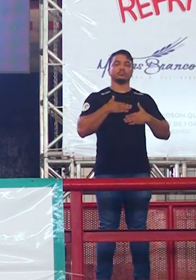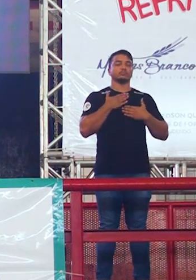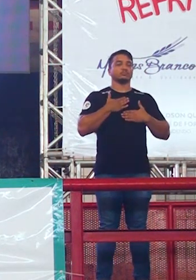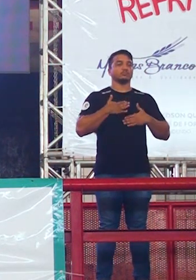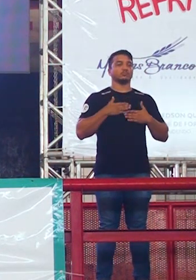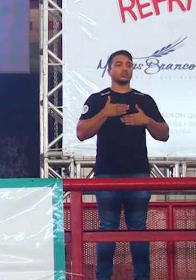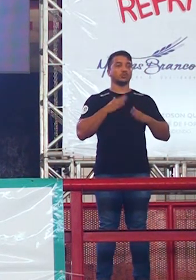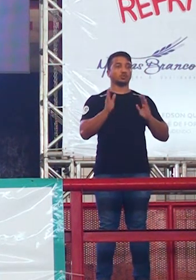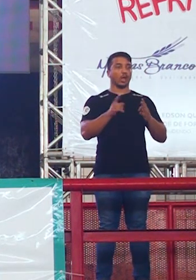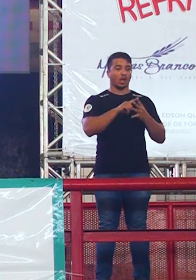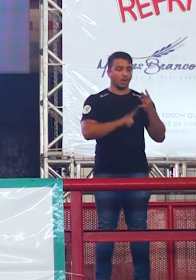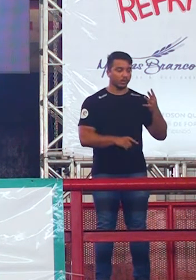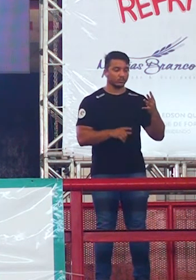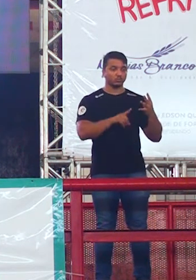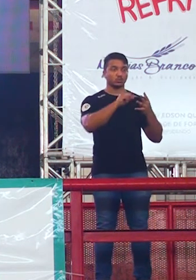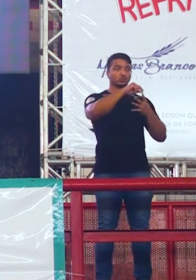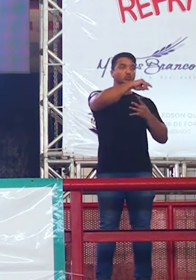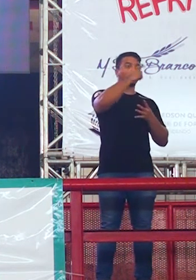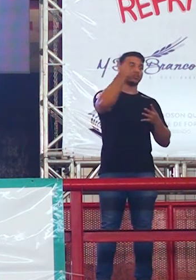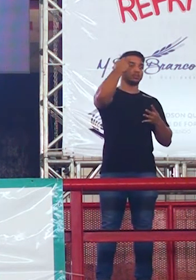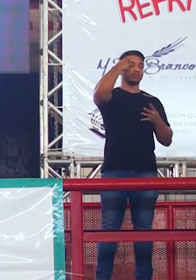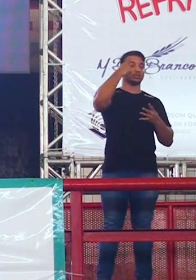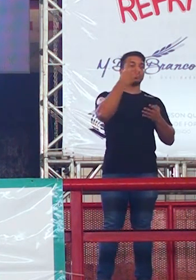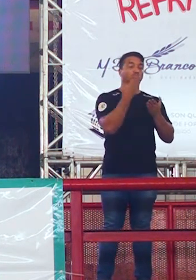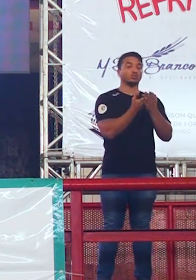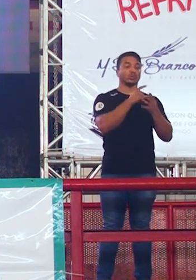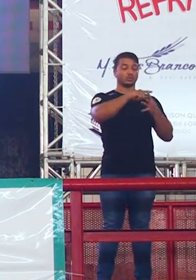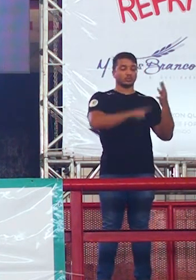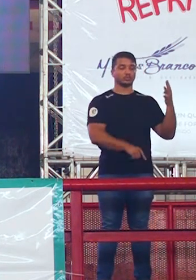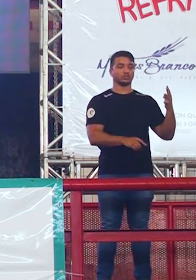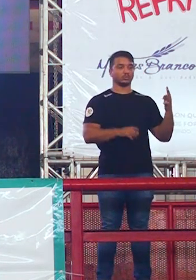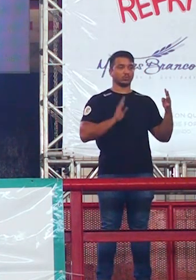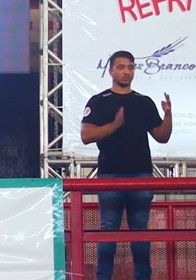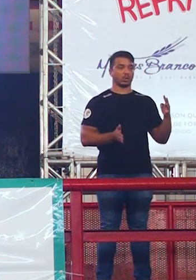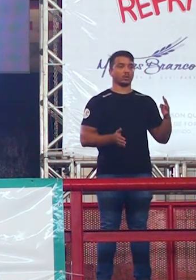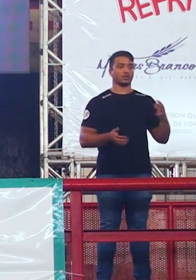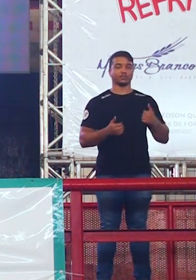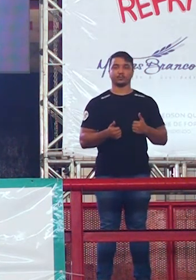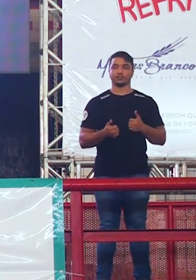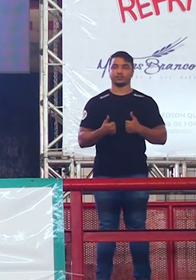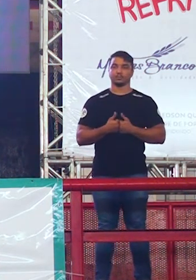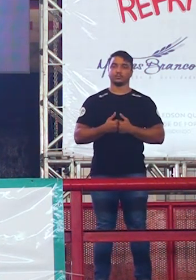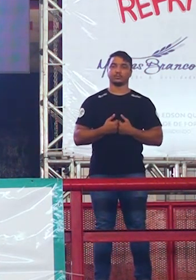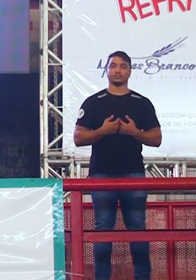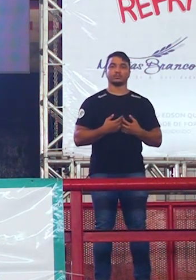dada a pista, eles deram a pista. a pista foi dada. Olha só.